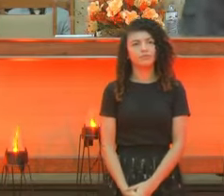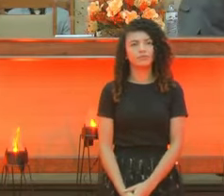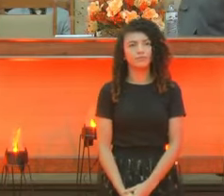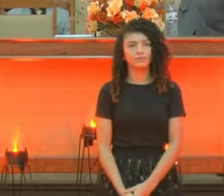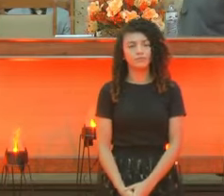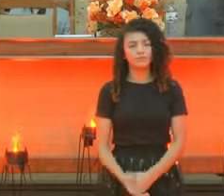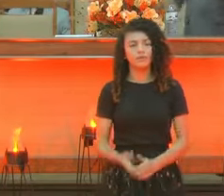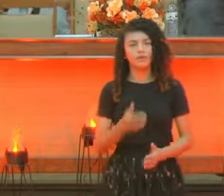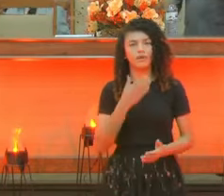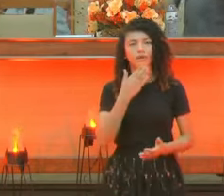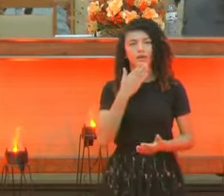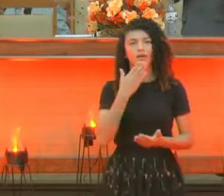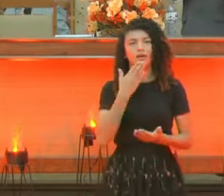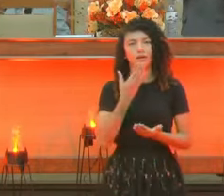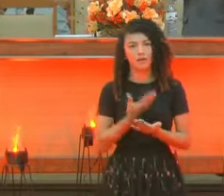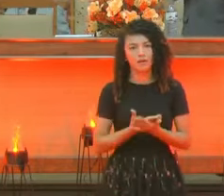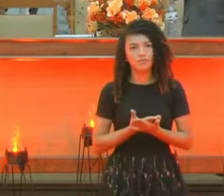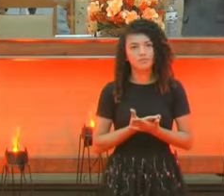Perplexo.